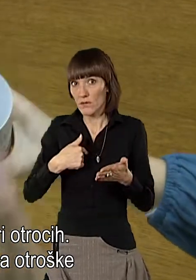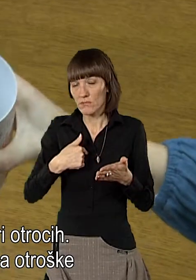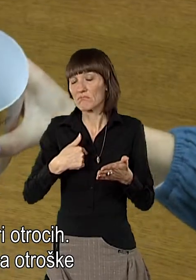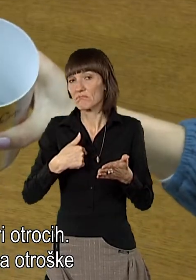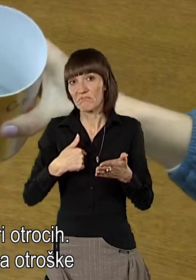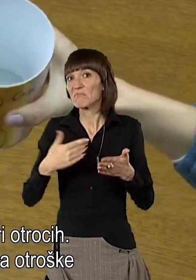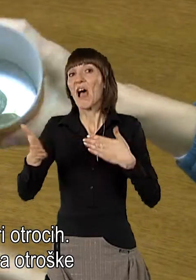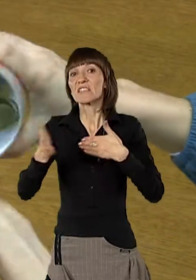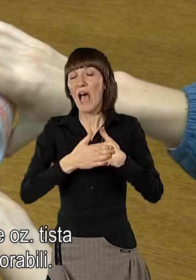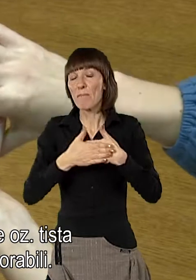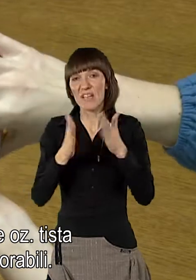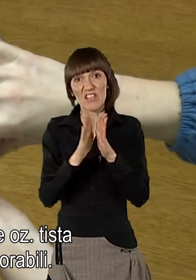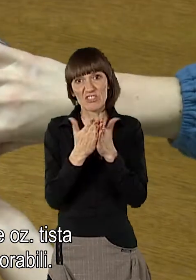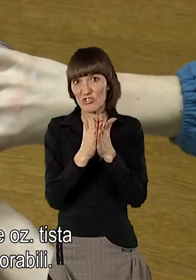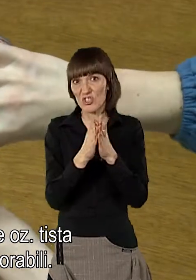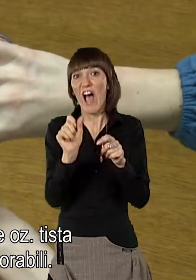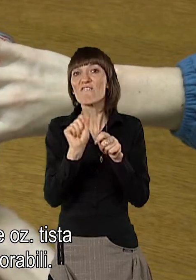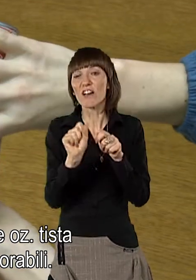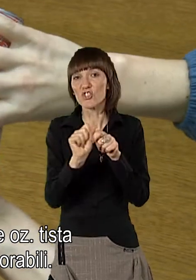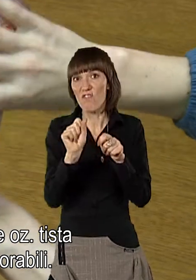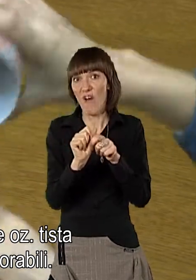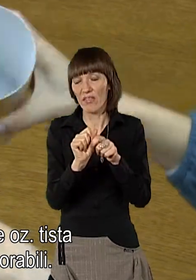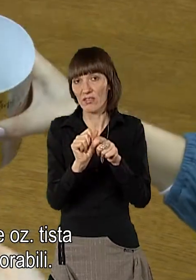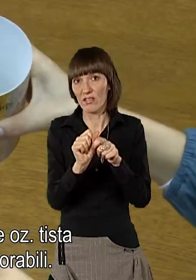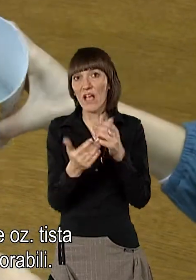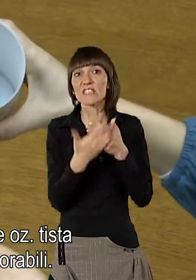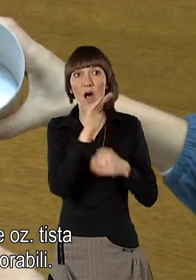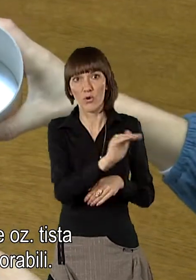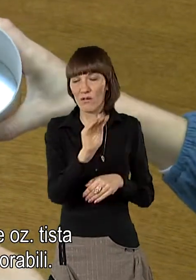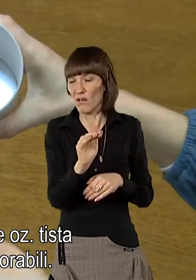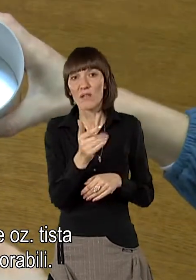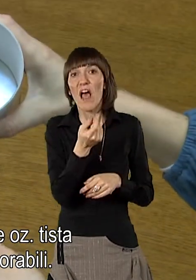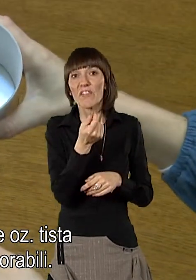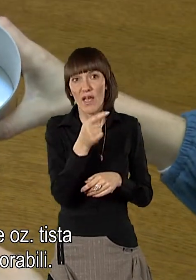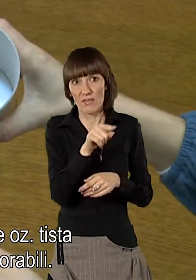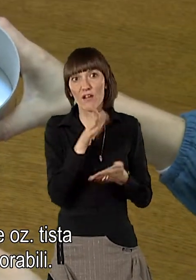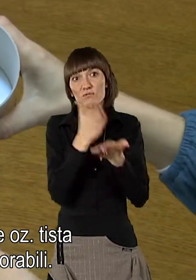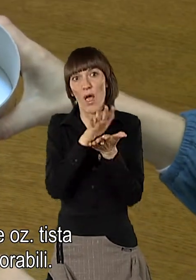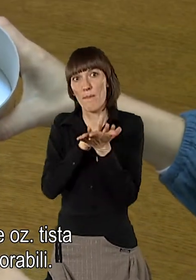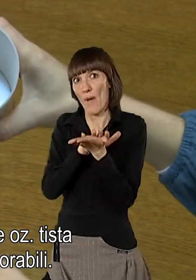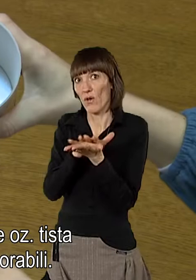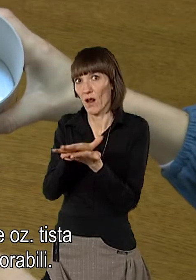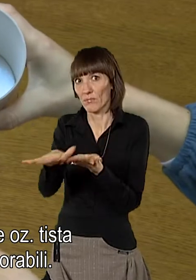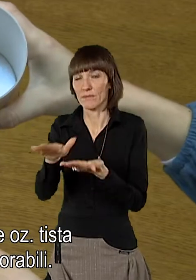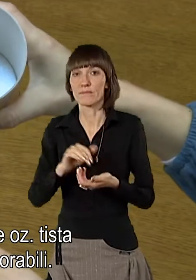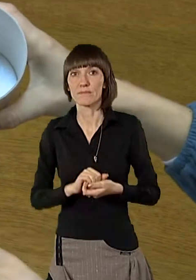pač zaprla otroške vrčevalne račune in potem pač tista sredstva smo probili.